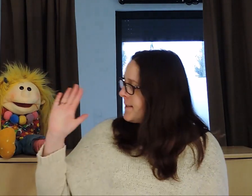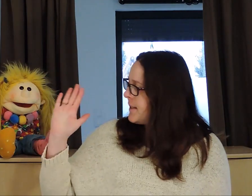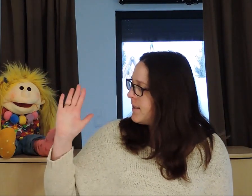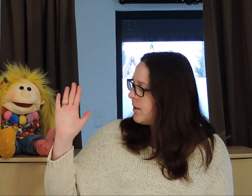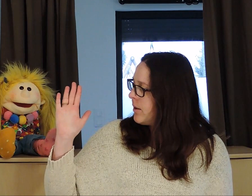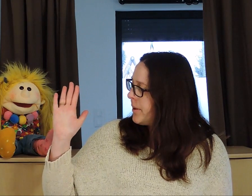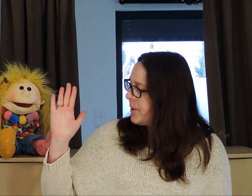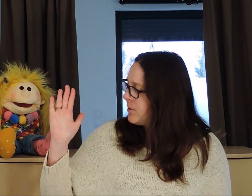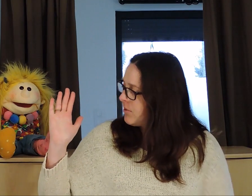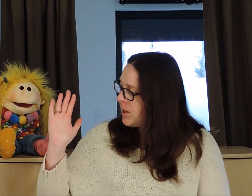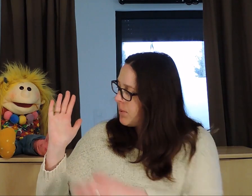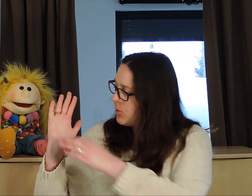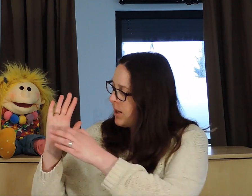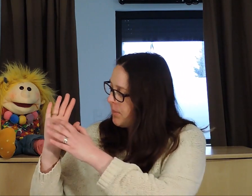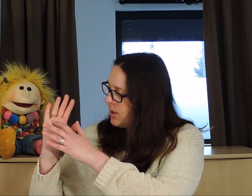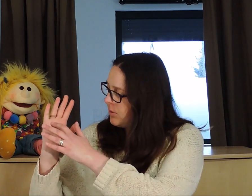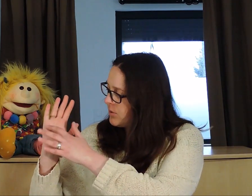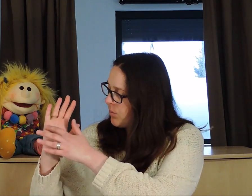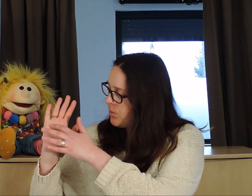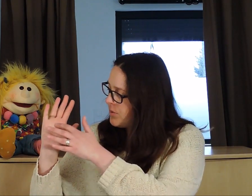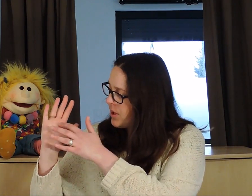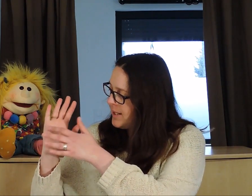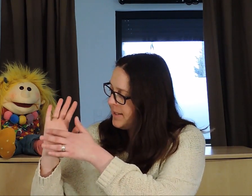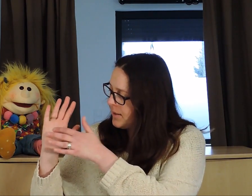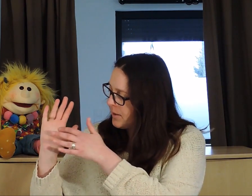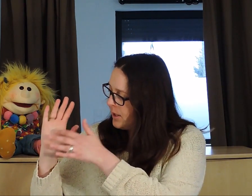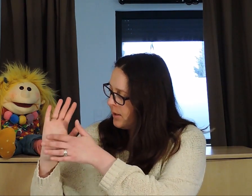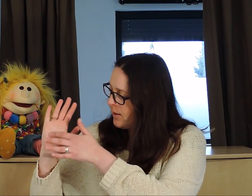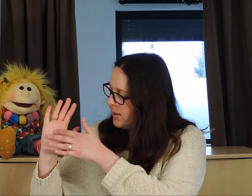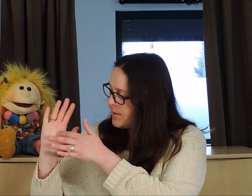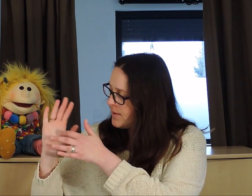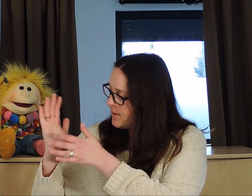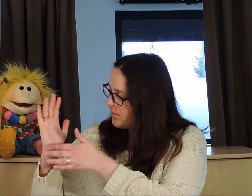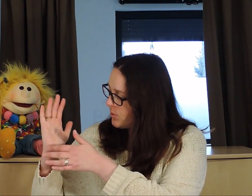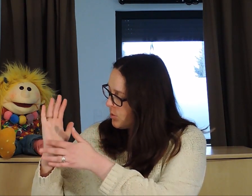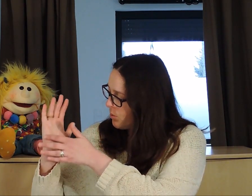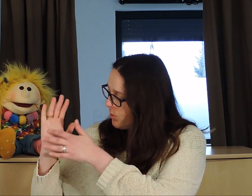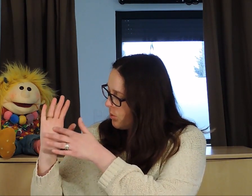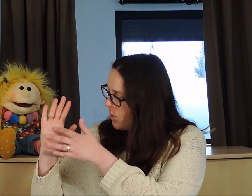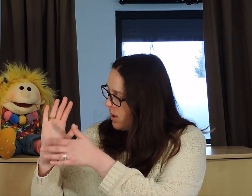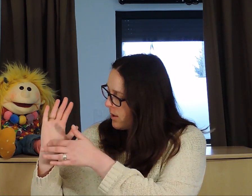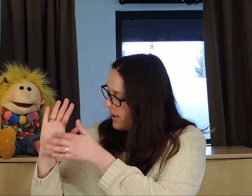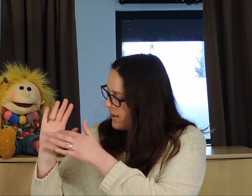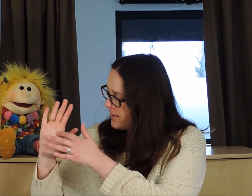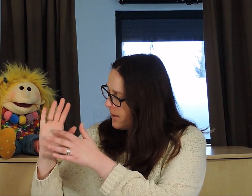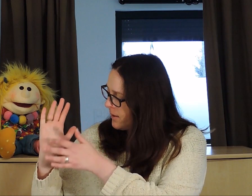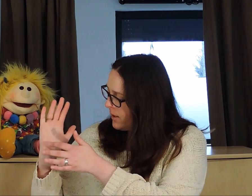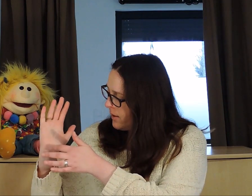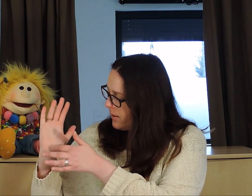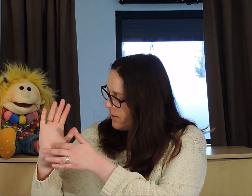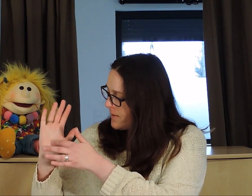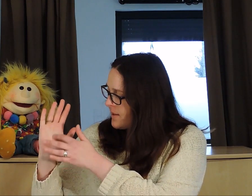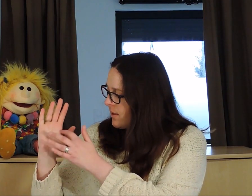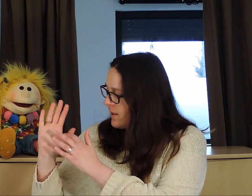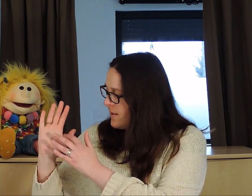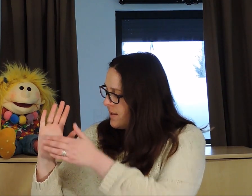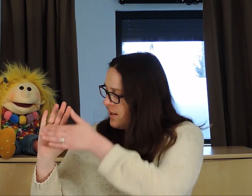C'est-à-dire au niveau de la paume de la main, nous avons plusieurs lignes. Ici, moi j'en compte 3, 4, 5, ici.